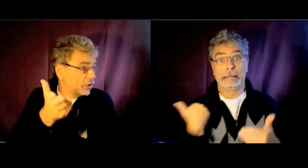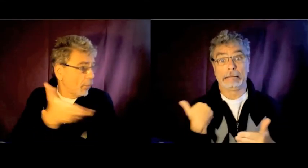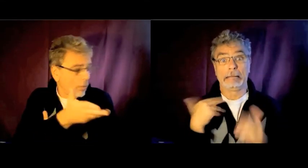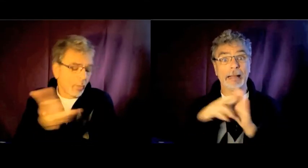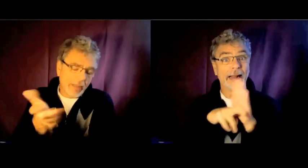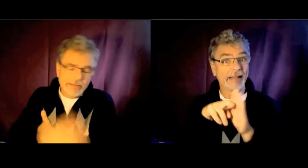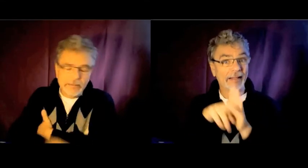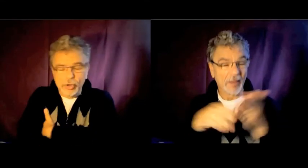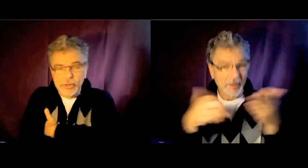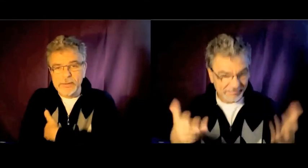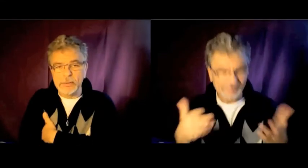je'en ai dit, je m'en ai dit.